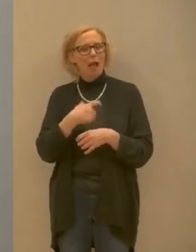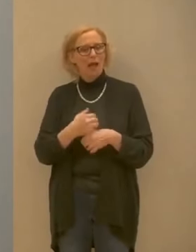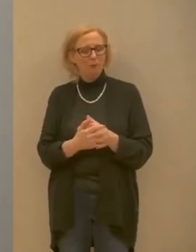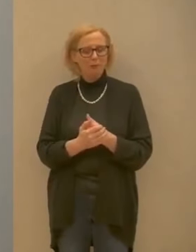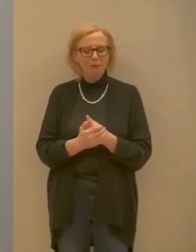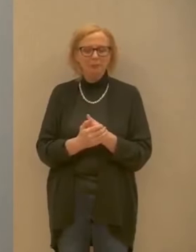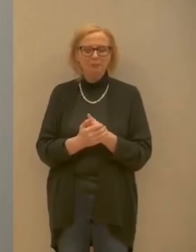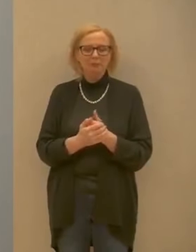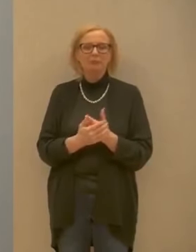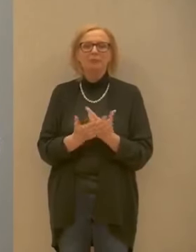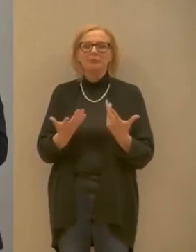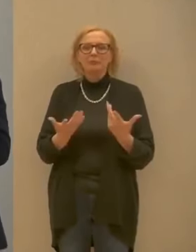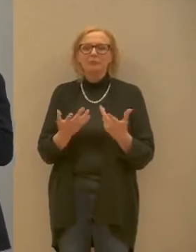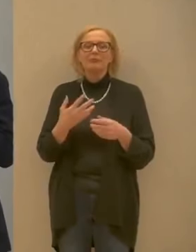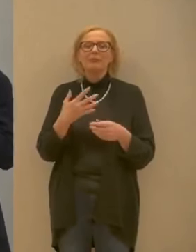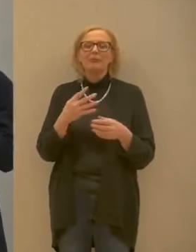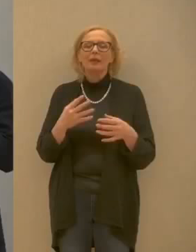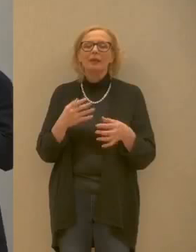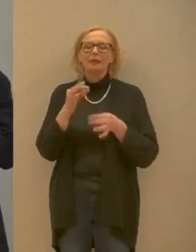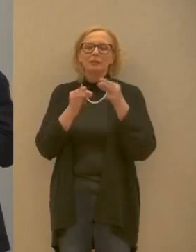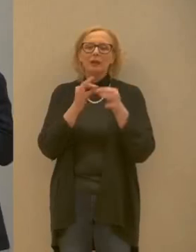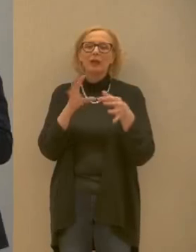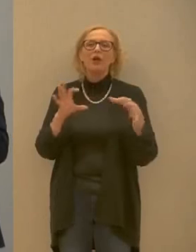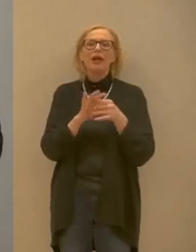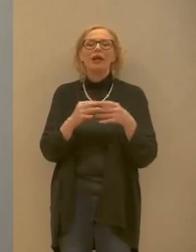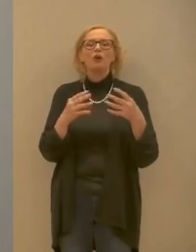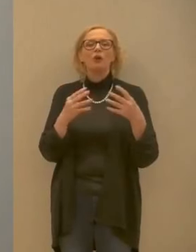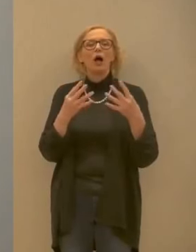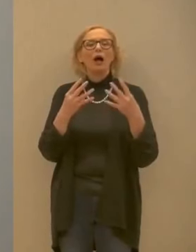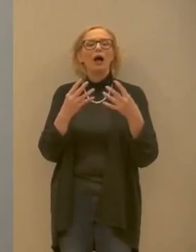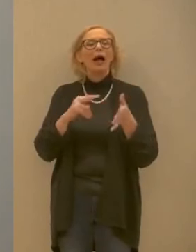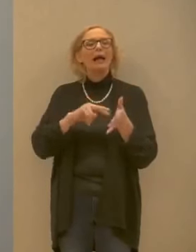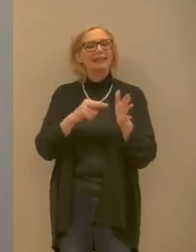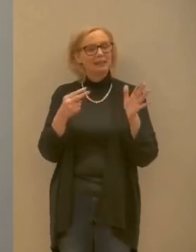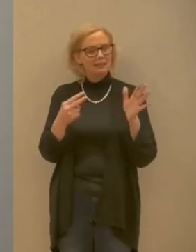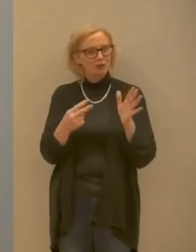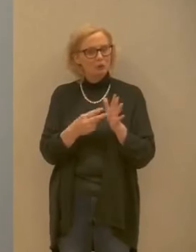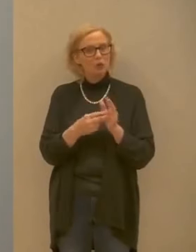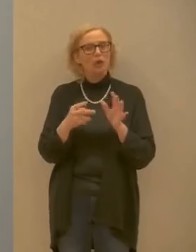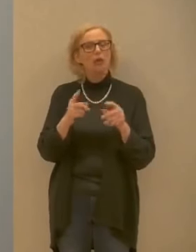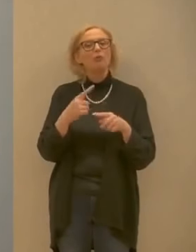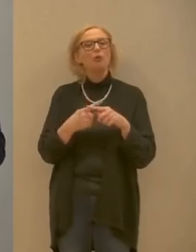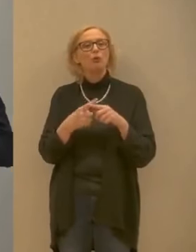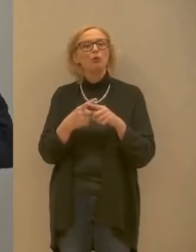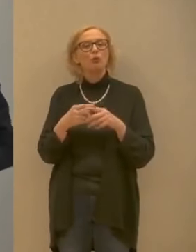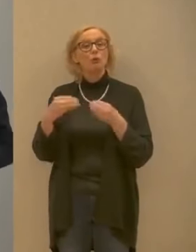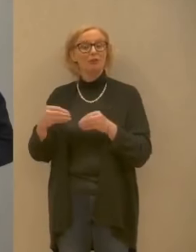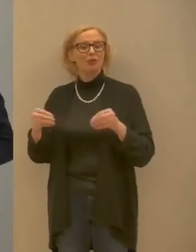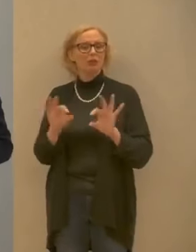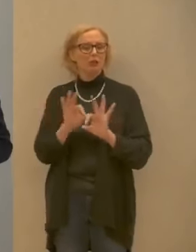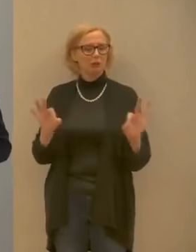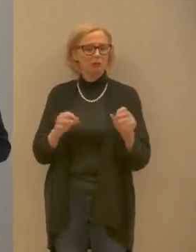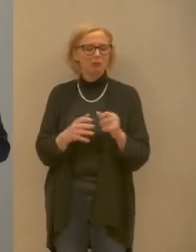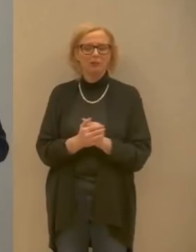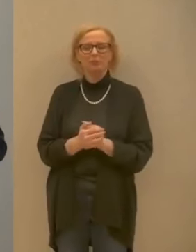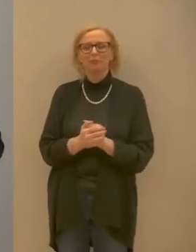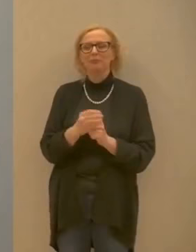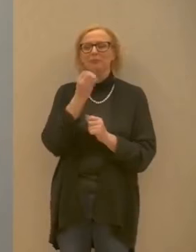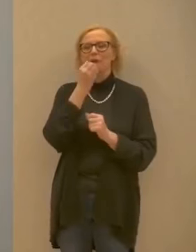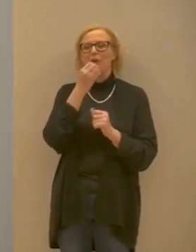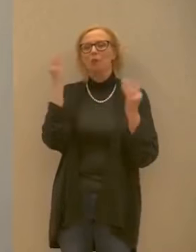vogliamo parlare di attrezzature e di disponibilità di professionisti prego dottor Bordon buonasera a tutti intanto